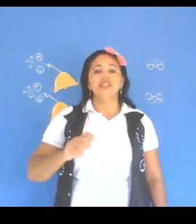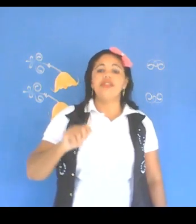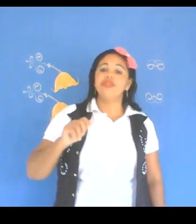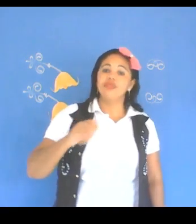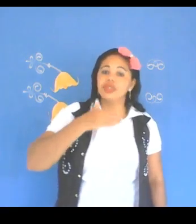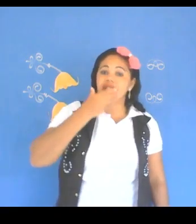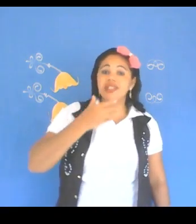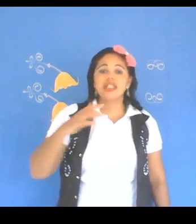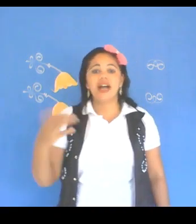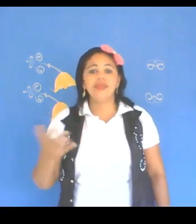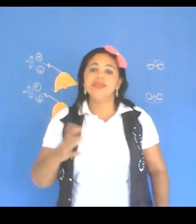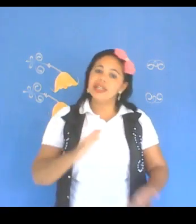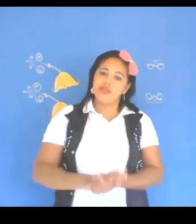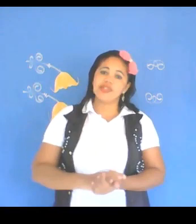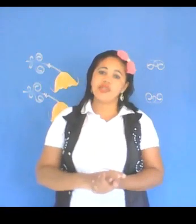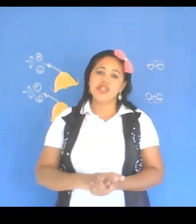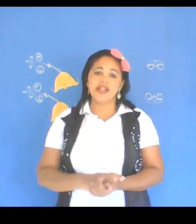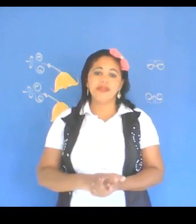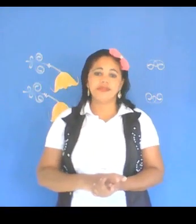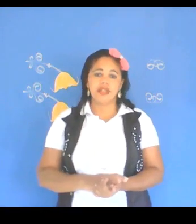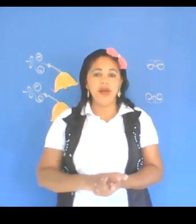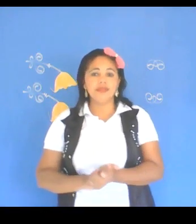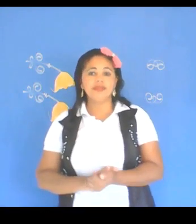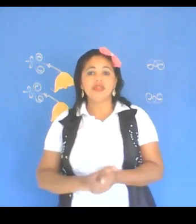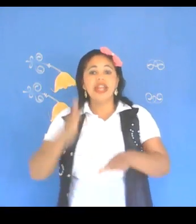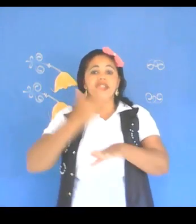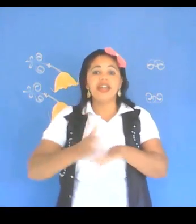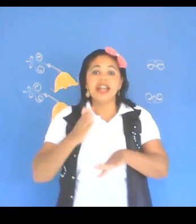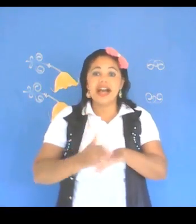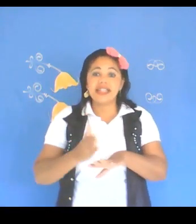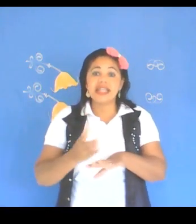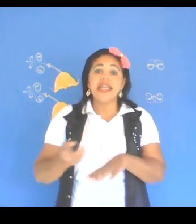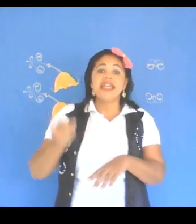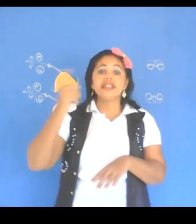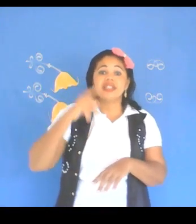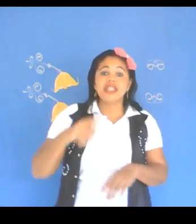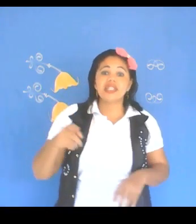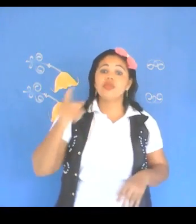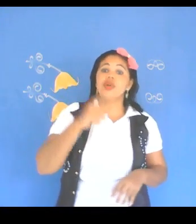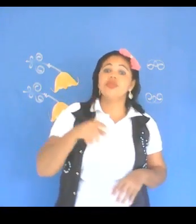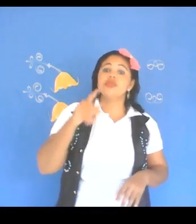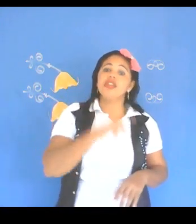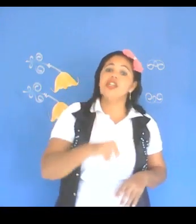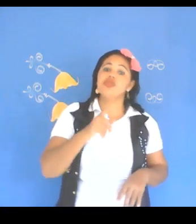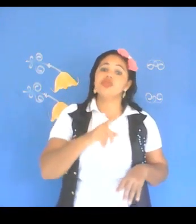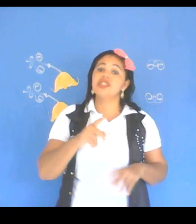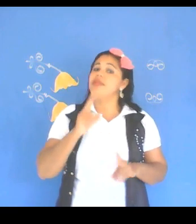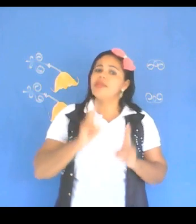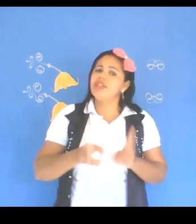da fruta, sinal. E aí são vocês fazerem, tá bom? Treinem aí em casa e assistam os outros vídeos. Sempre fiquem